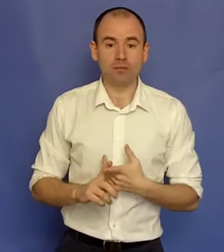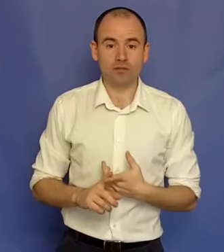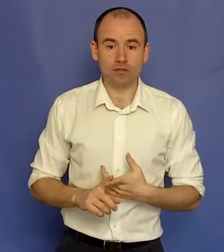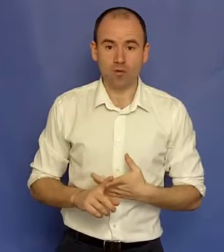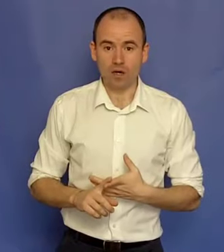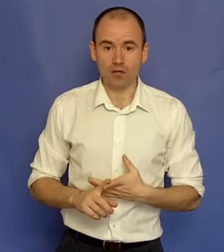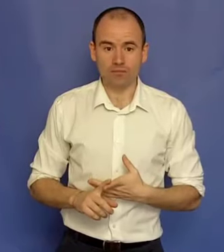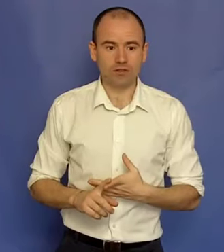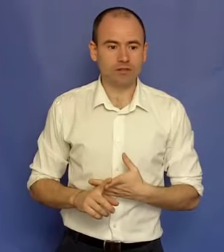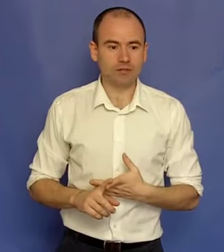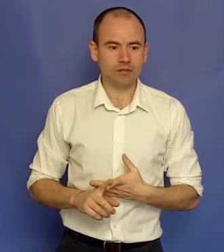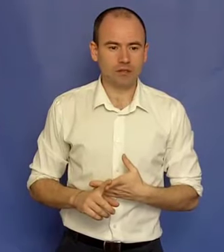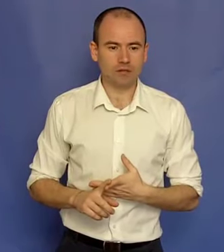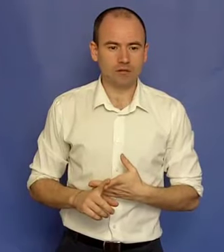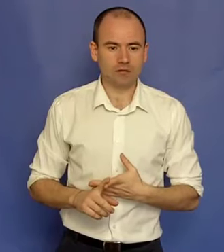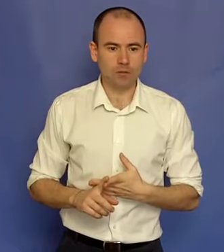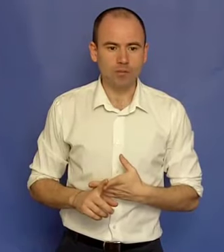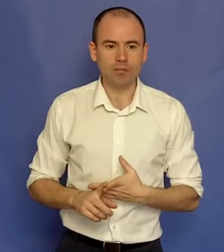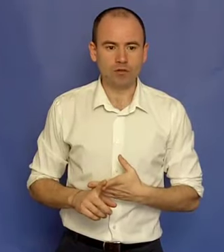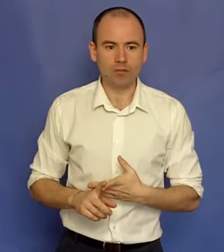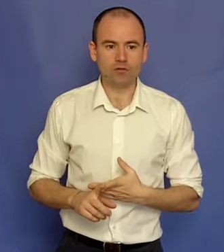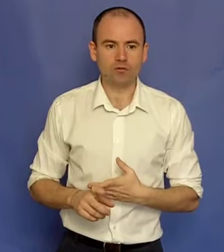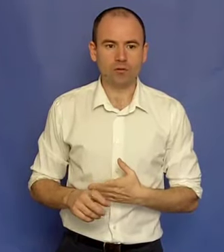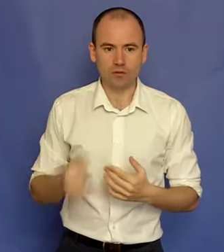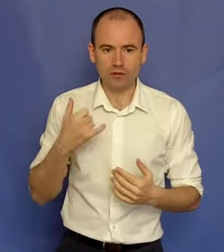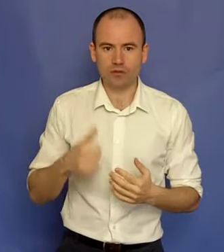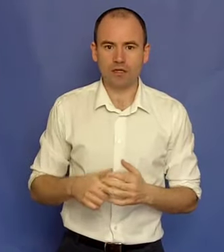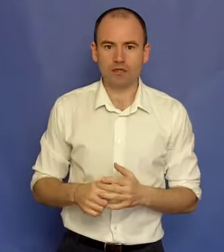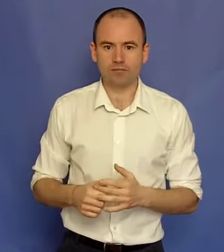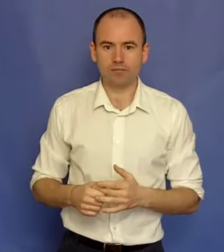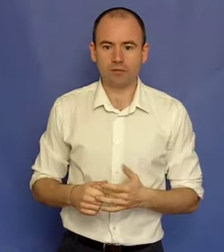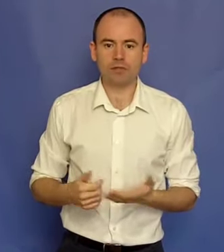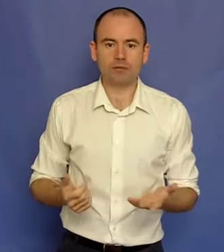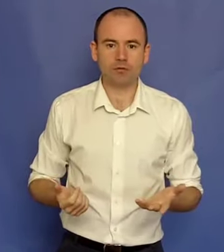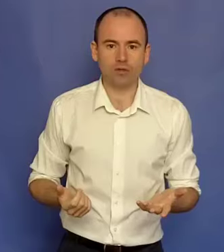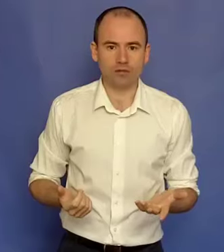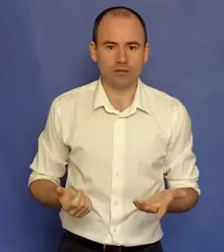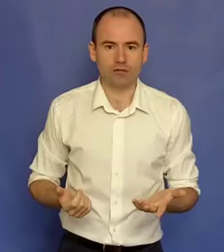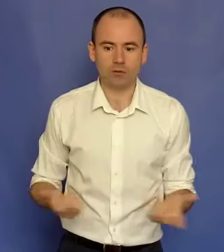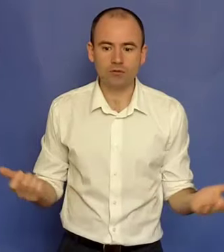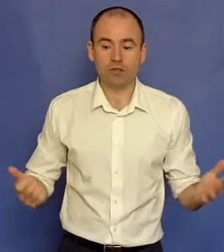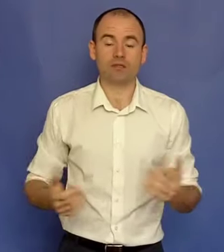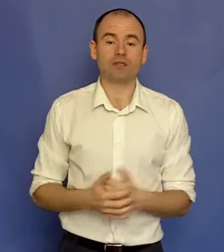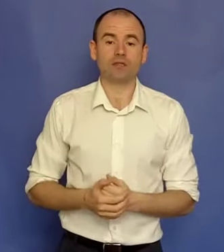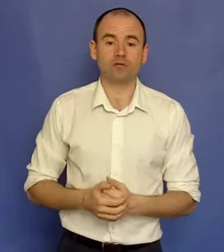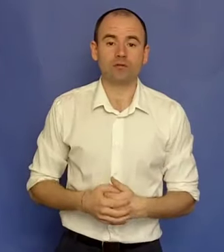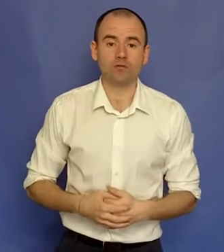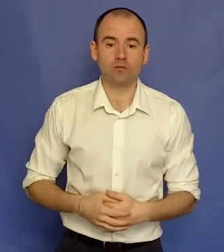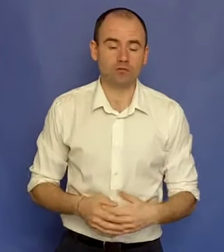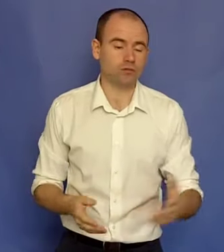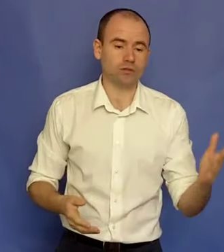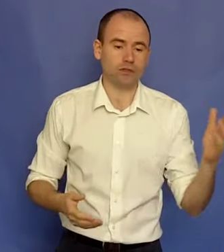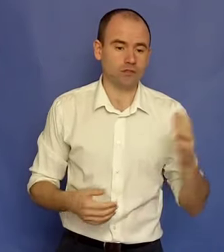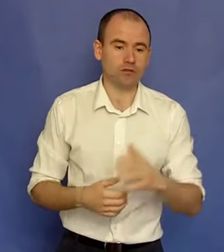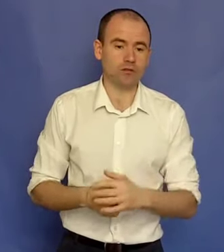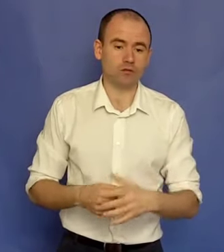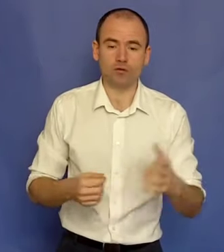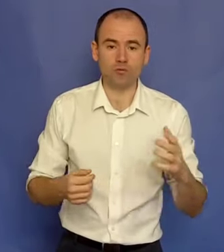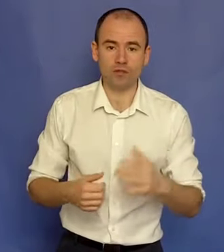van să plătesc școala și țin minte că după primul semestru m sunat secretara să mă expatriculeze. Și mi spus dacă trei zile nu vin cu, nu știu câți era, 500 de ron sau 1000